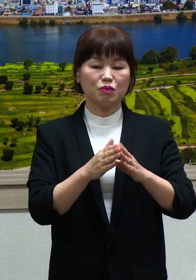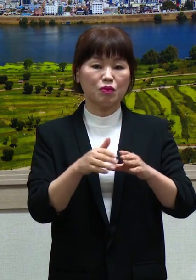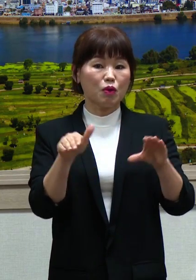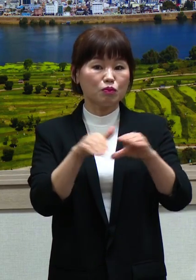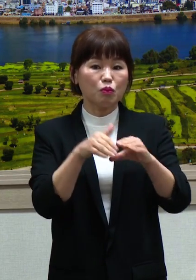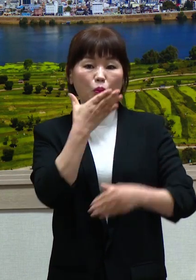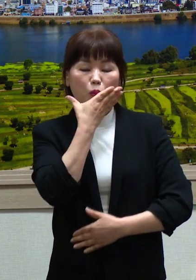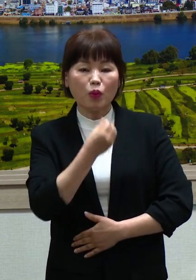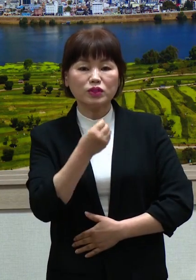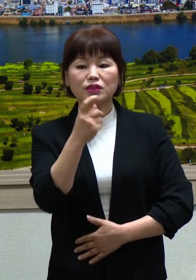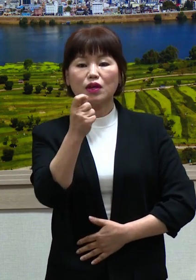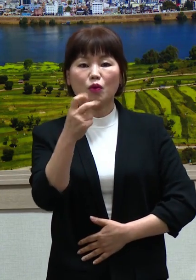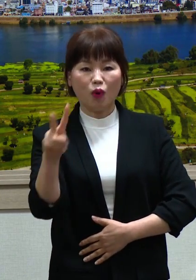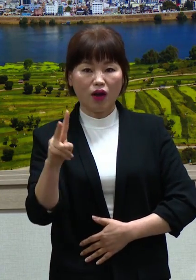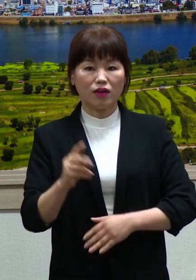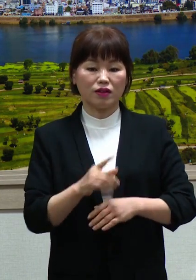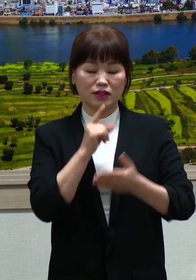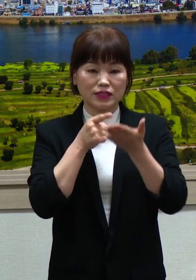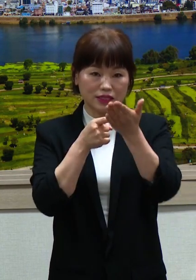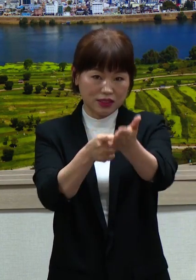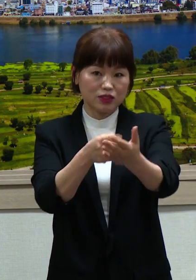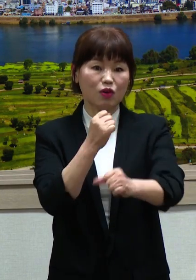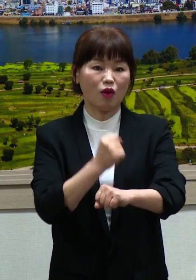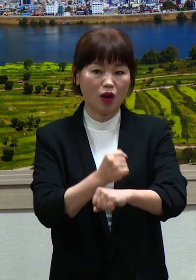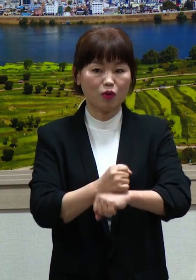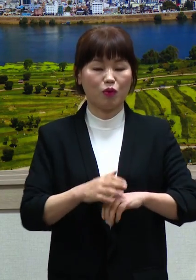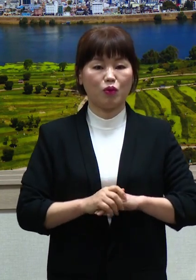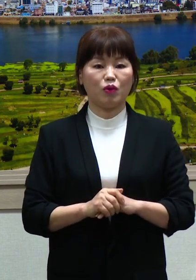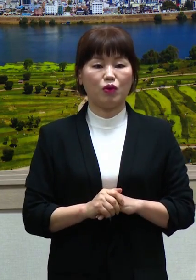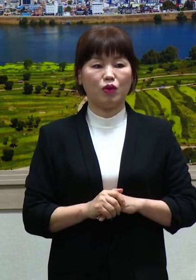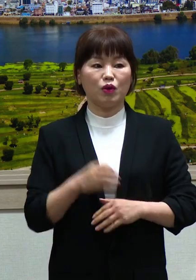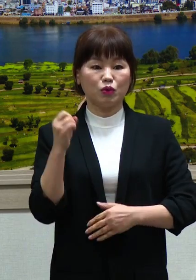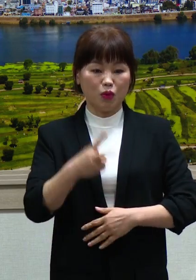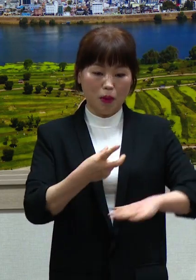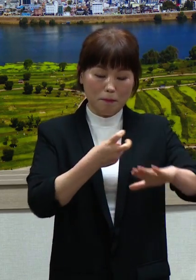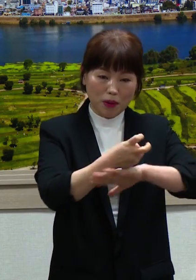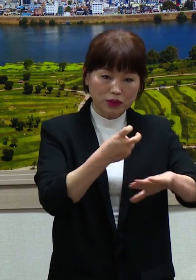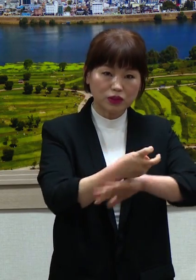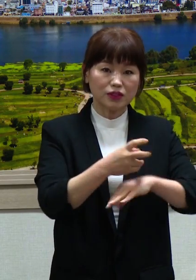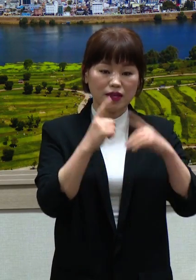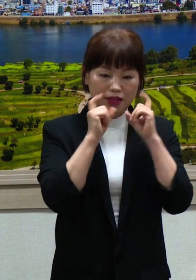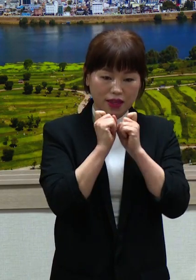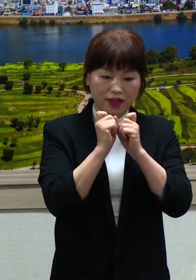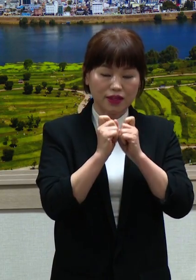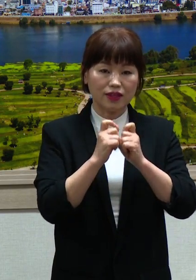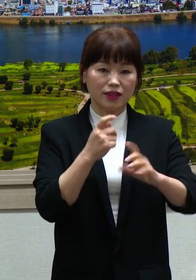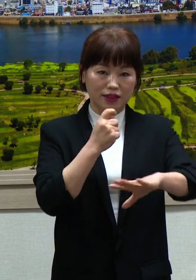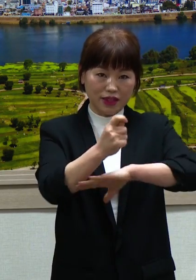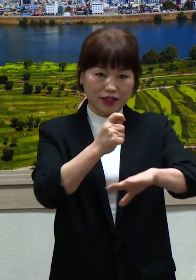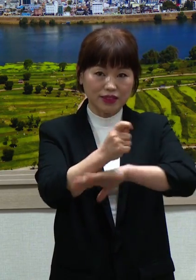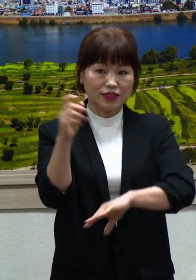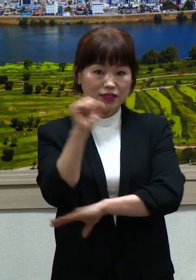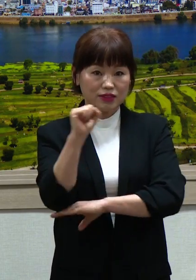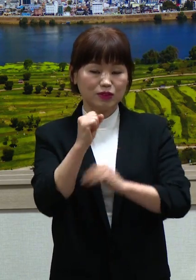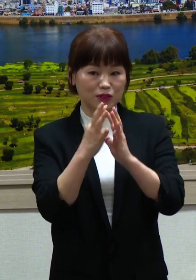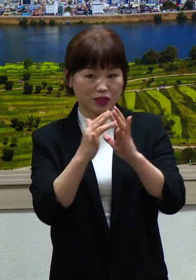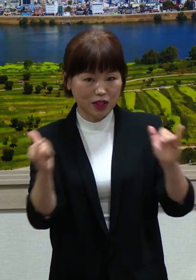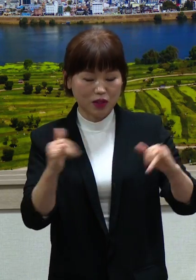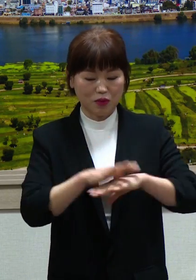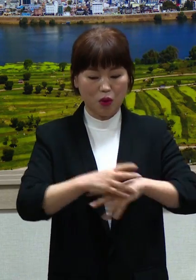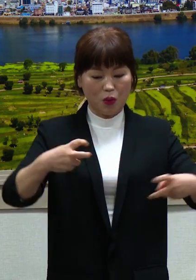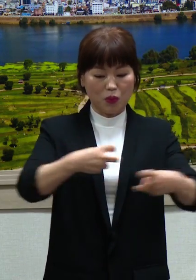재난지원금의 경우 문화관광과 전세버스 및 법인택시 종사자 재난지원금의 경우